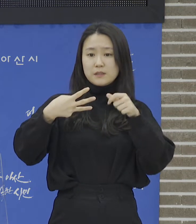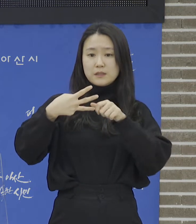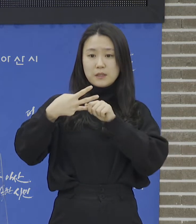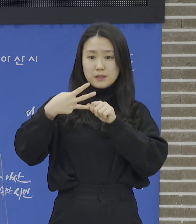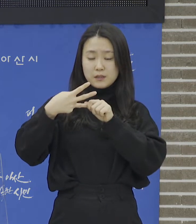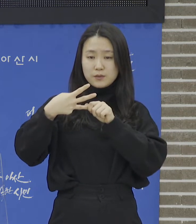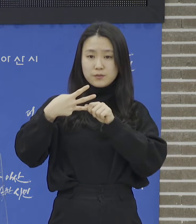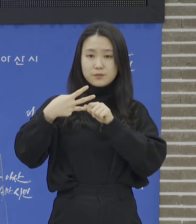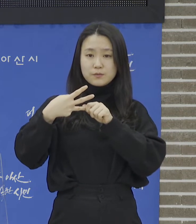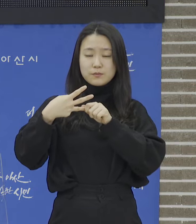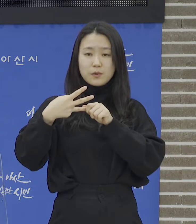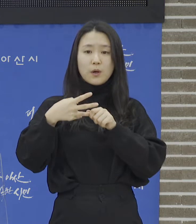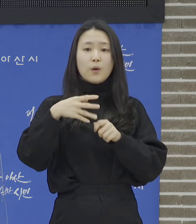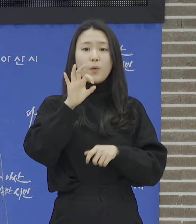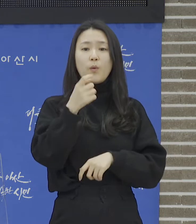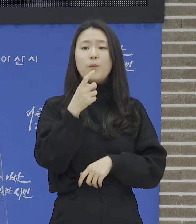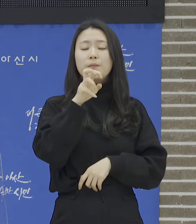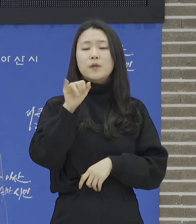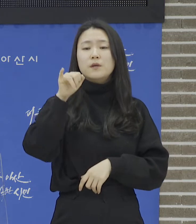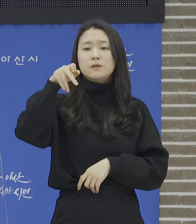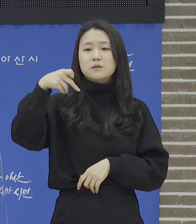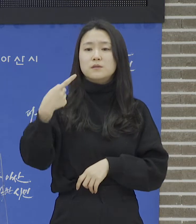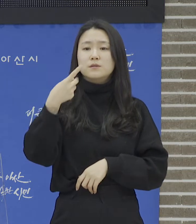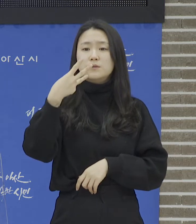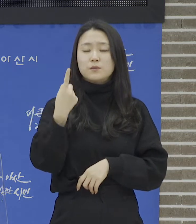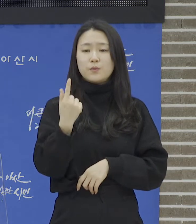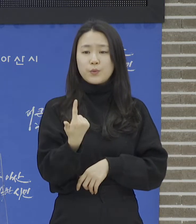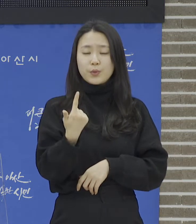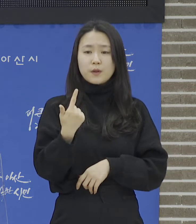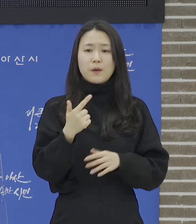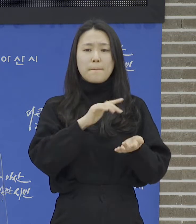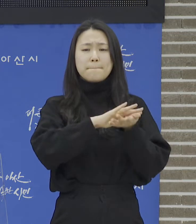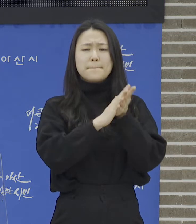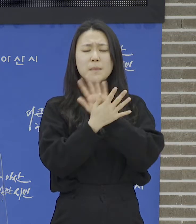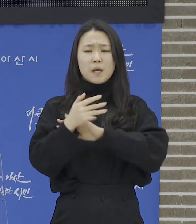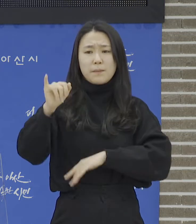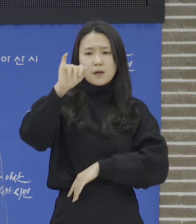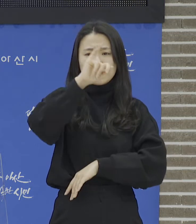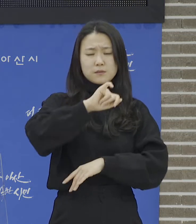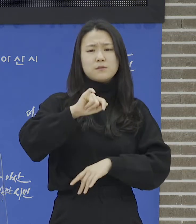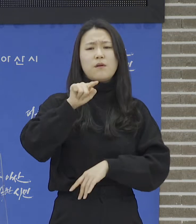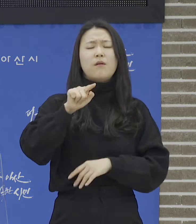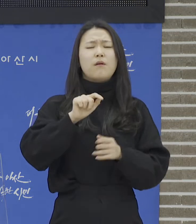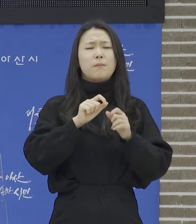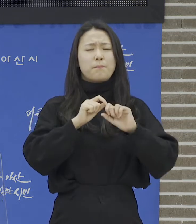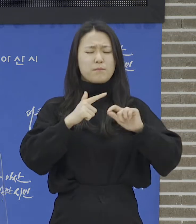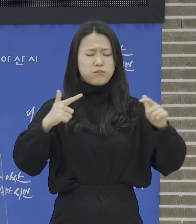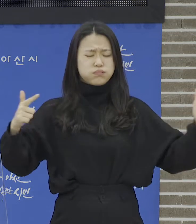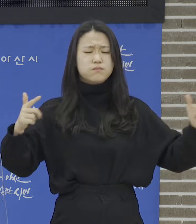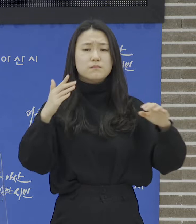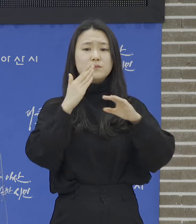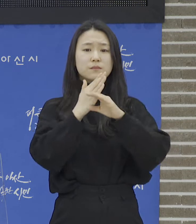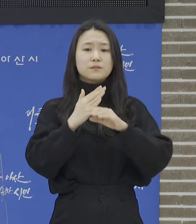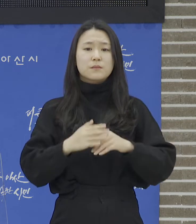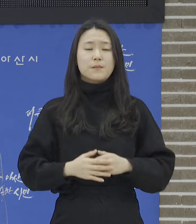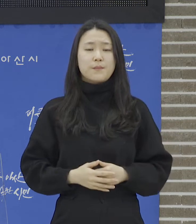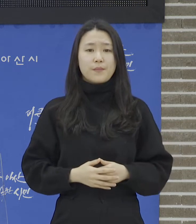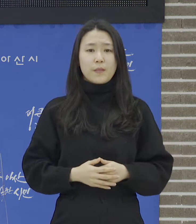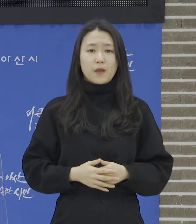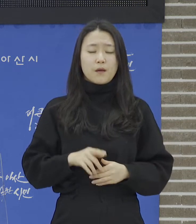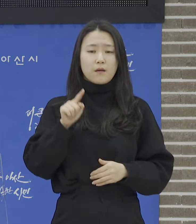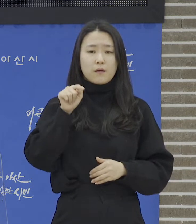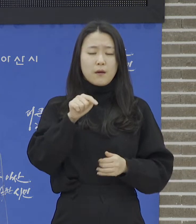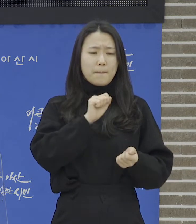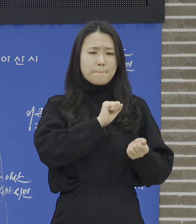50.3%로 증가하여 오미크론 변이가 무쇠화 되었습니다. 오미크론 변이의 전파력은